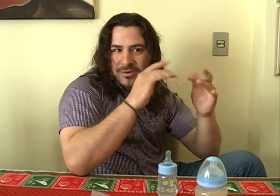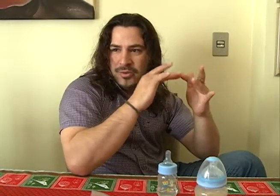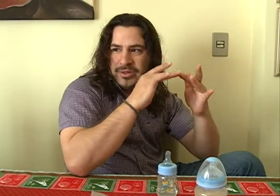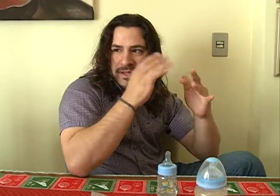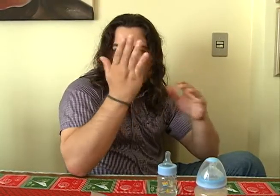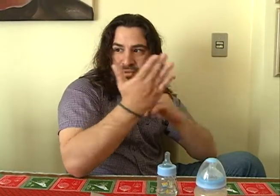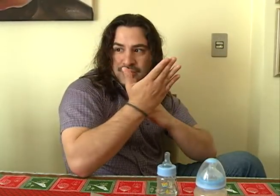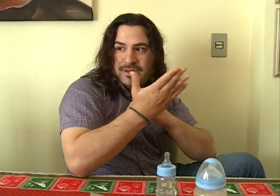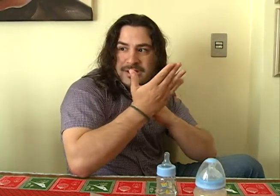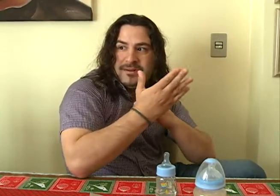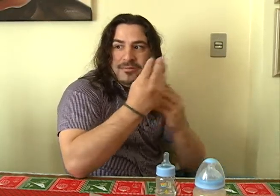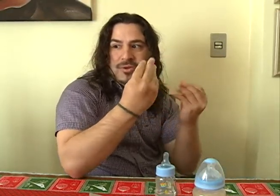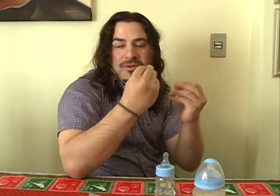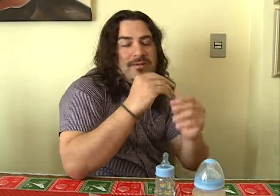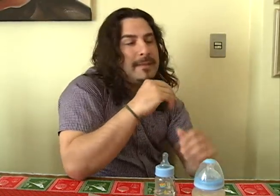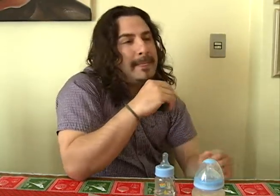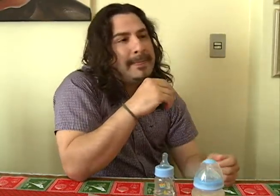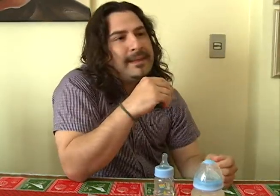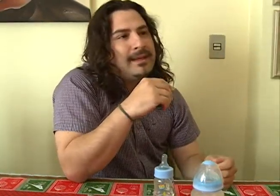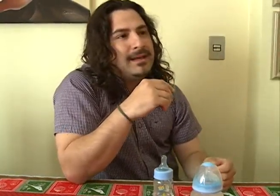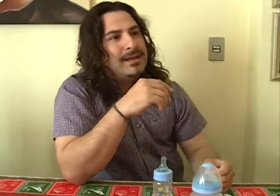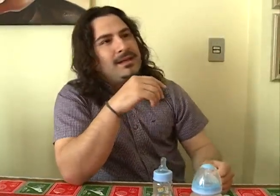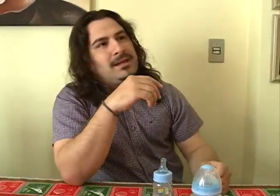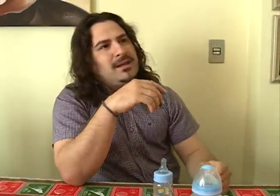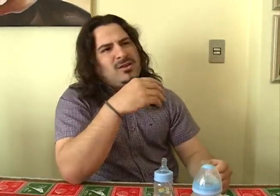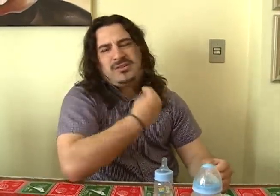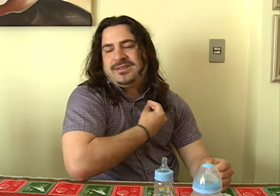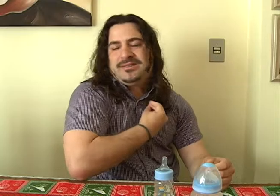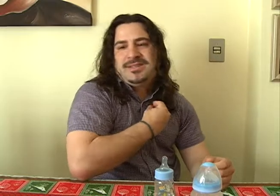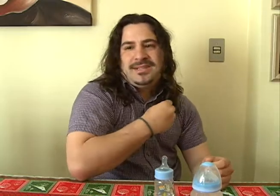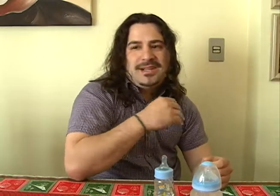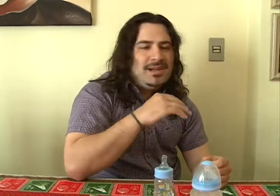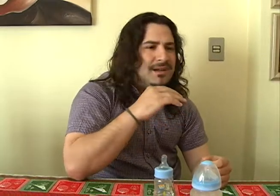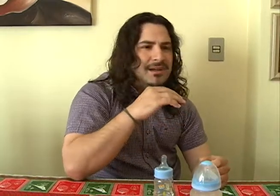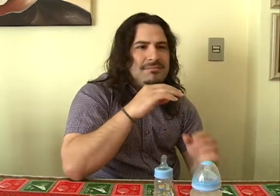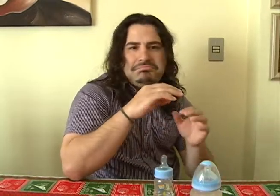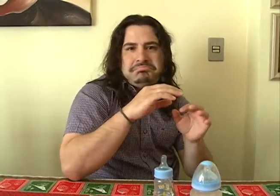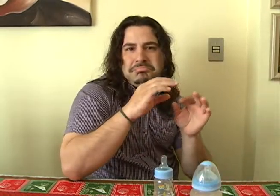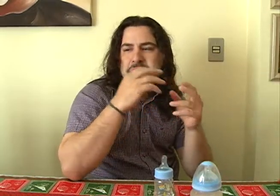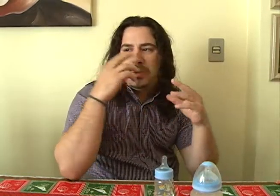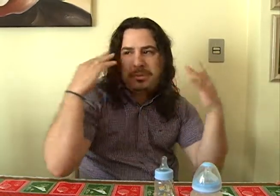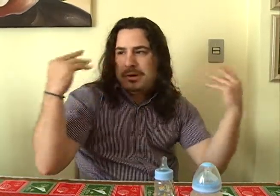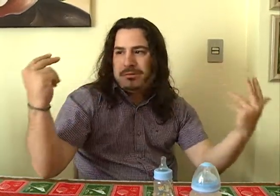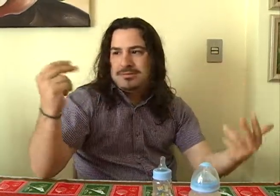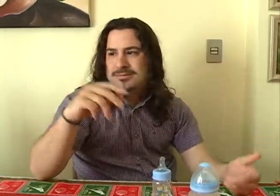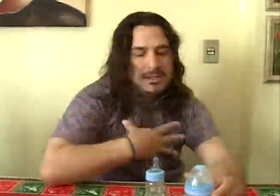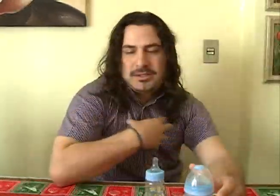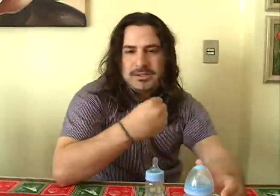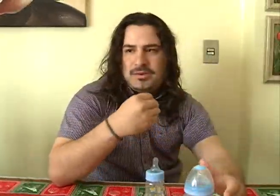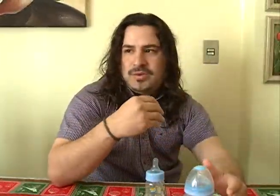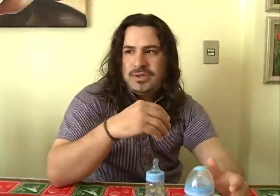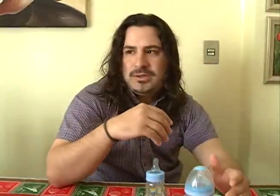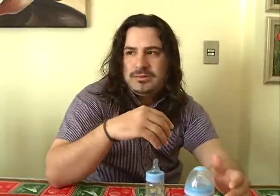o contato ajuda muito e a nossa vida é normal. E a questão do filho,